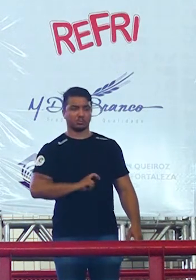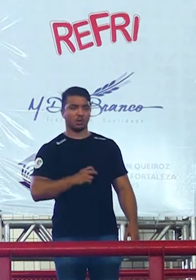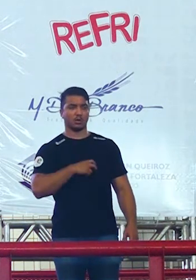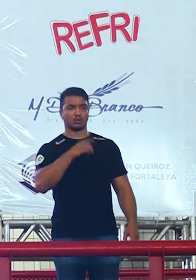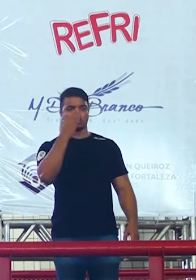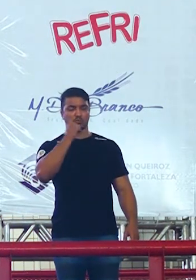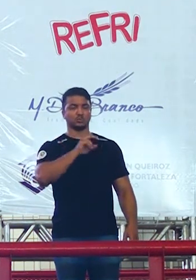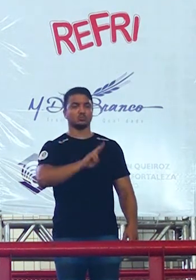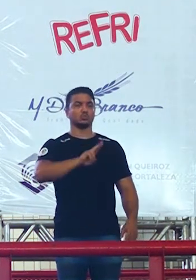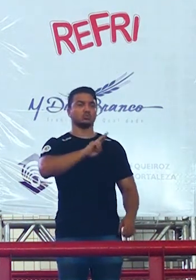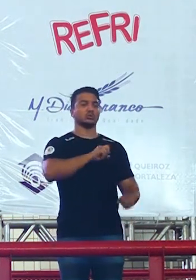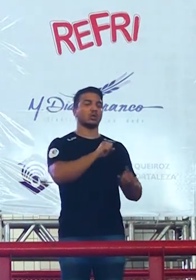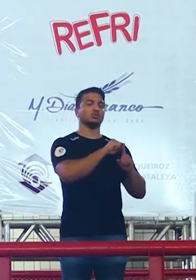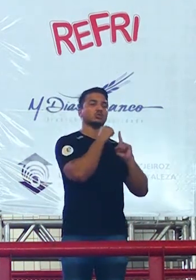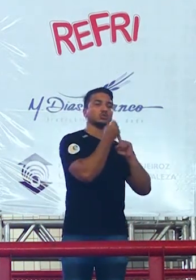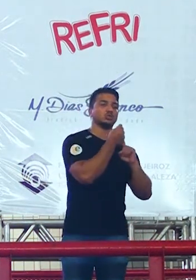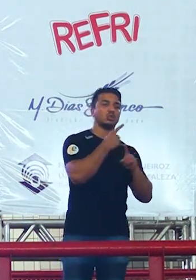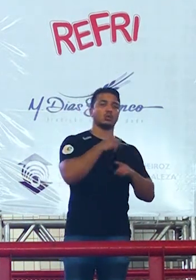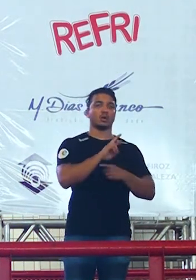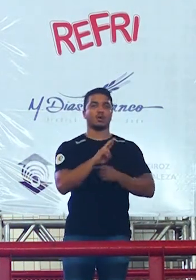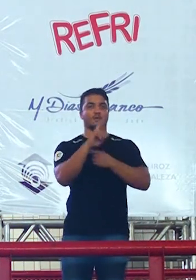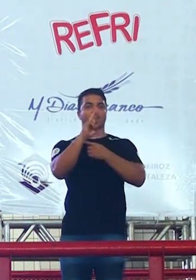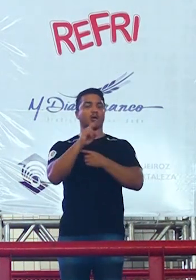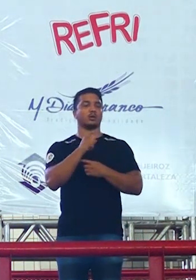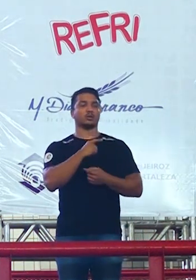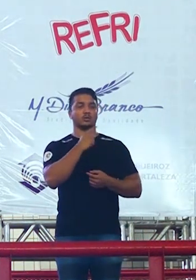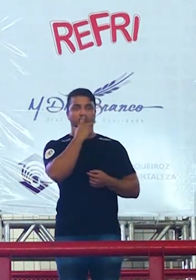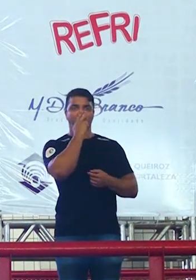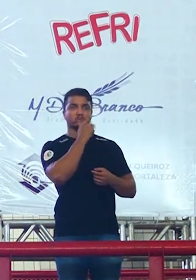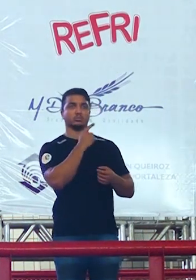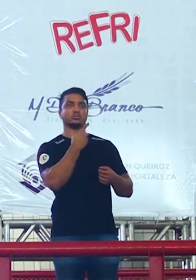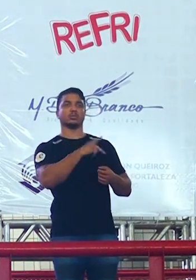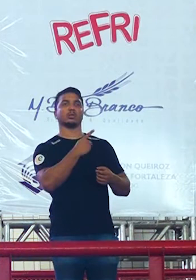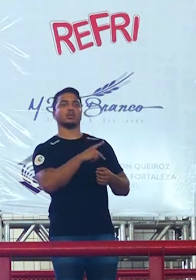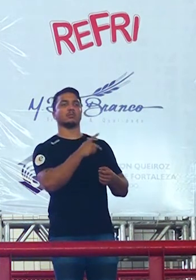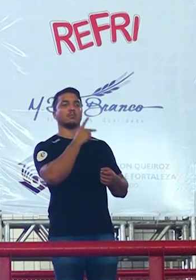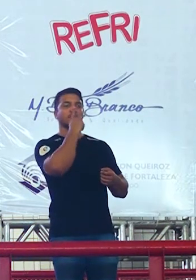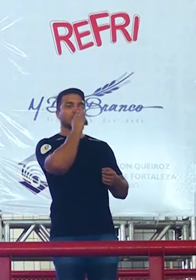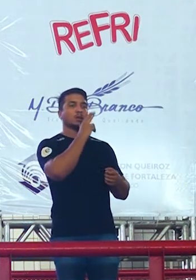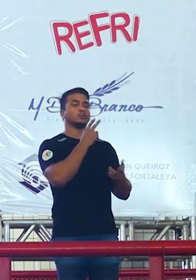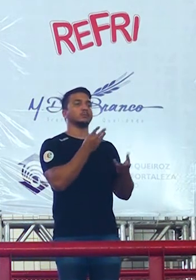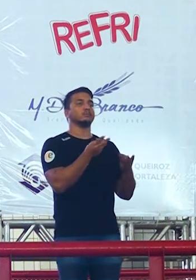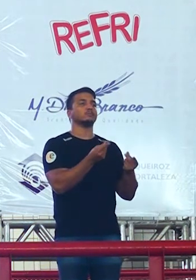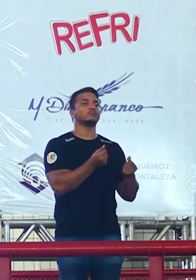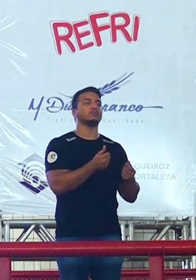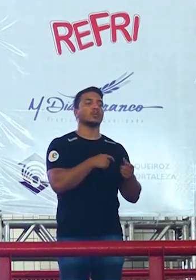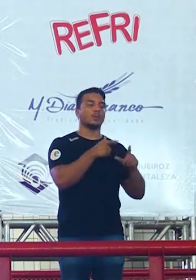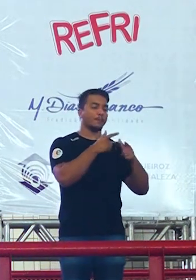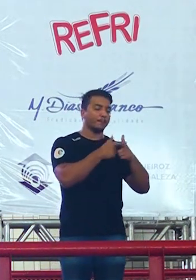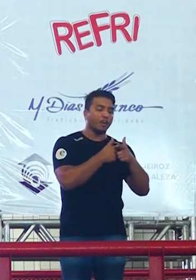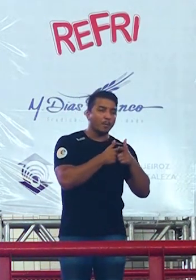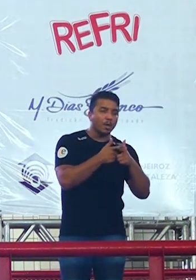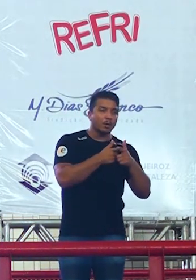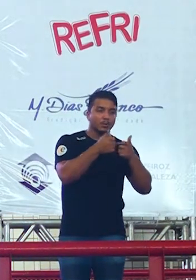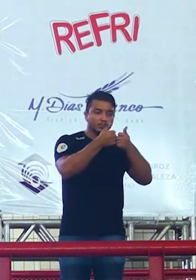um sociólogo como referência detalhei a solução do problema que é muito importante o aluno jogou a real